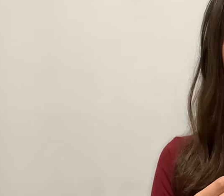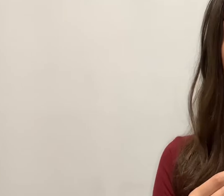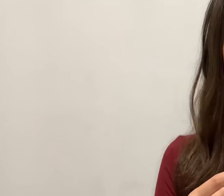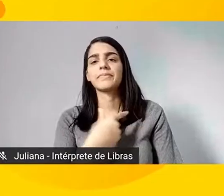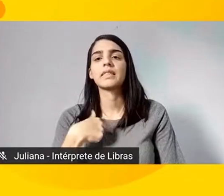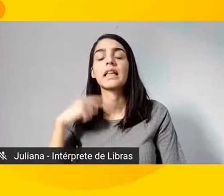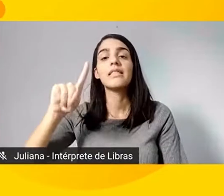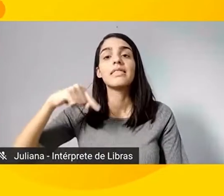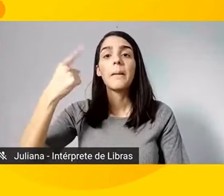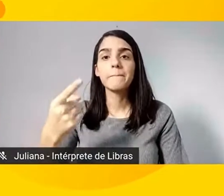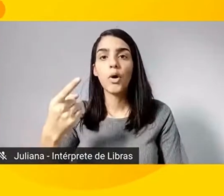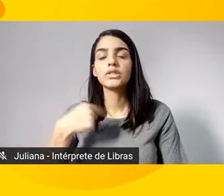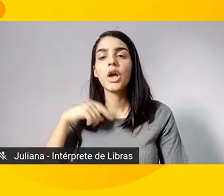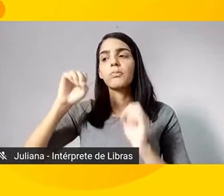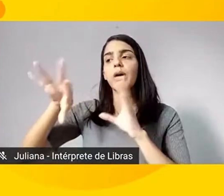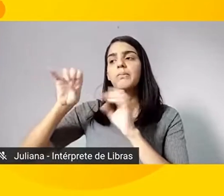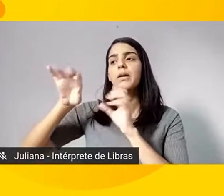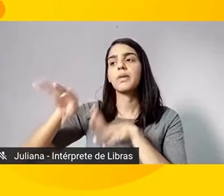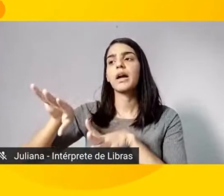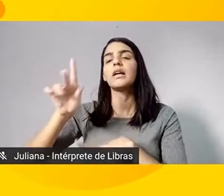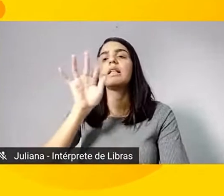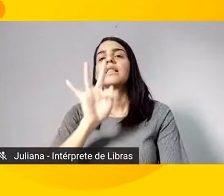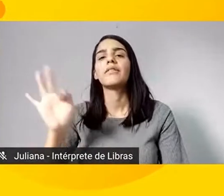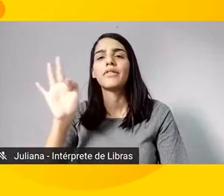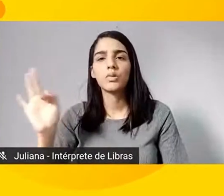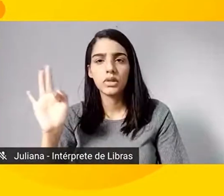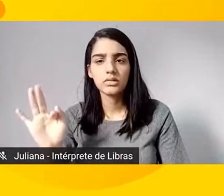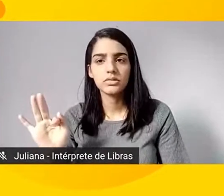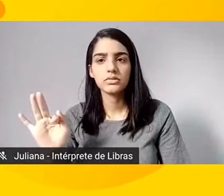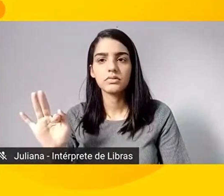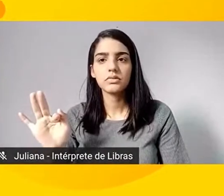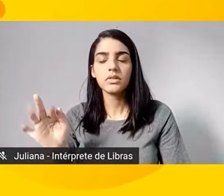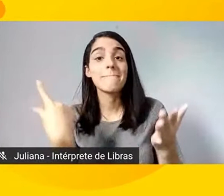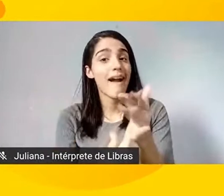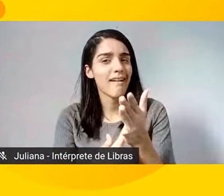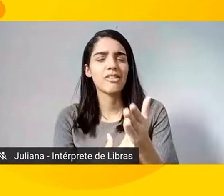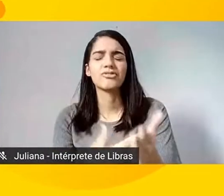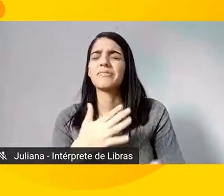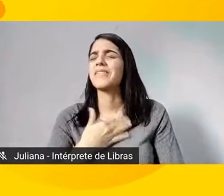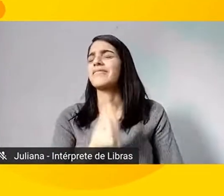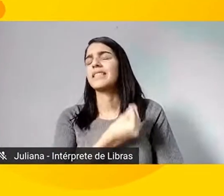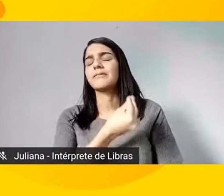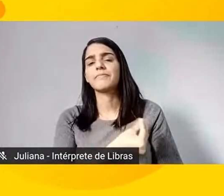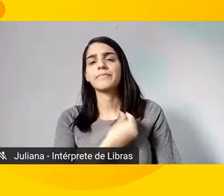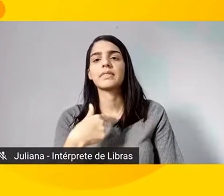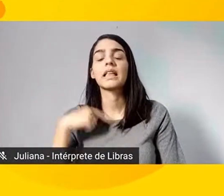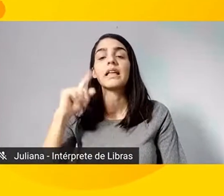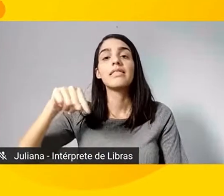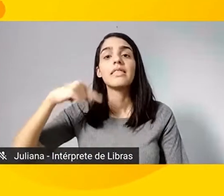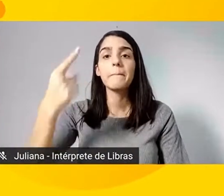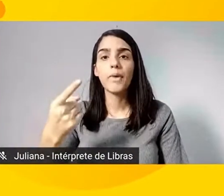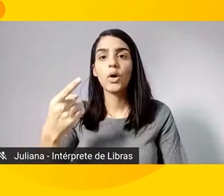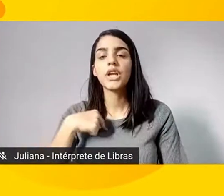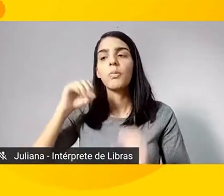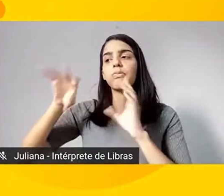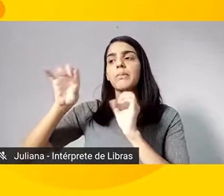UFRJ. A escritora e membro da Academia Brasileira de Letras, Ana Maria Machado. Depois eu fui dar aula